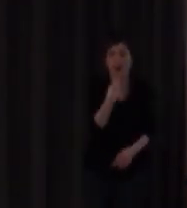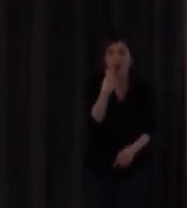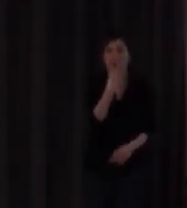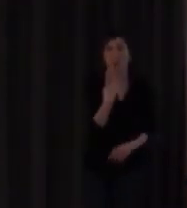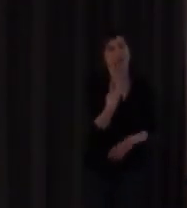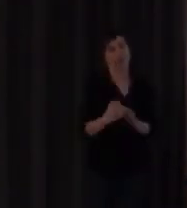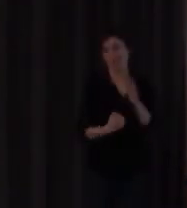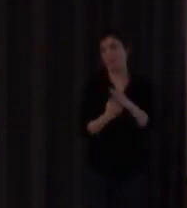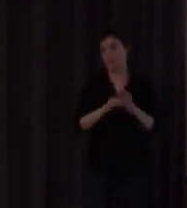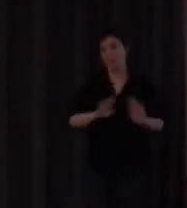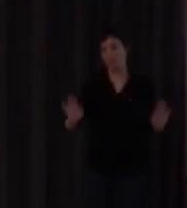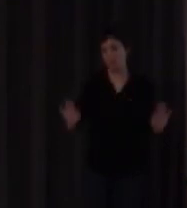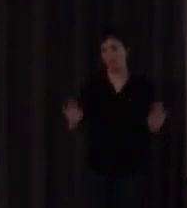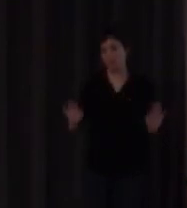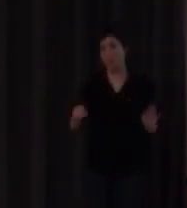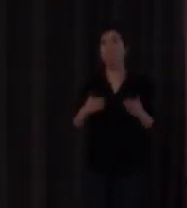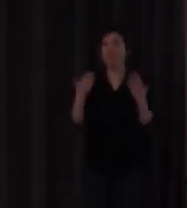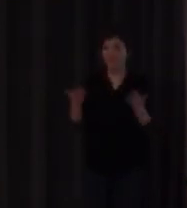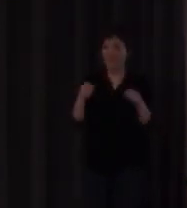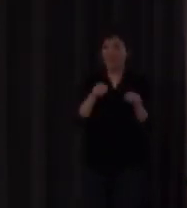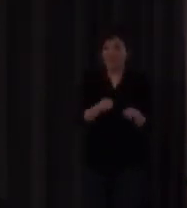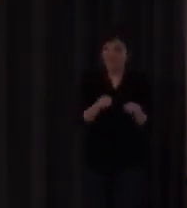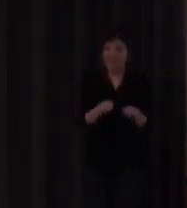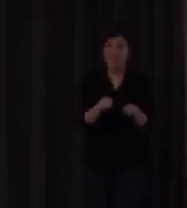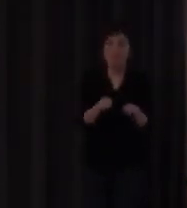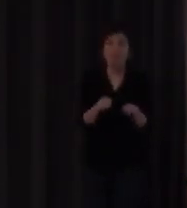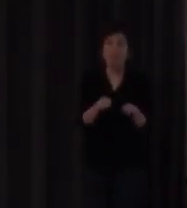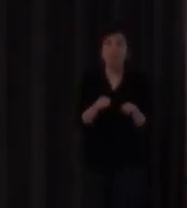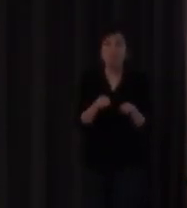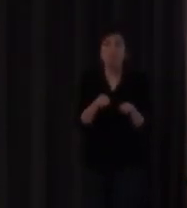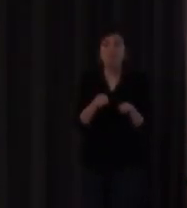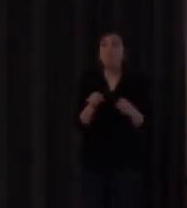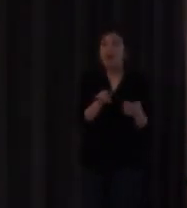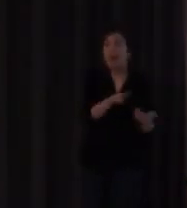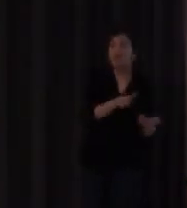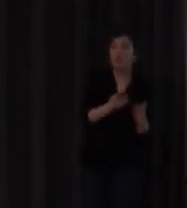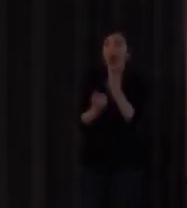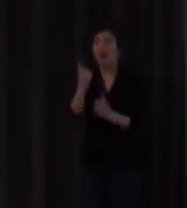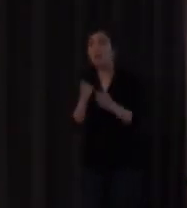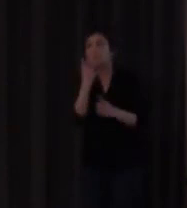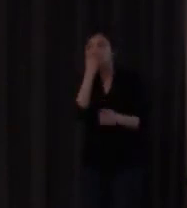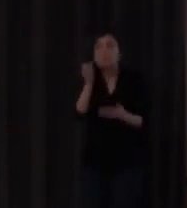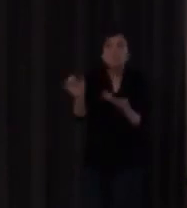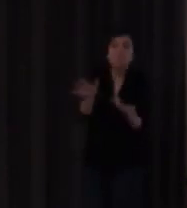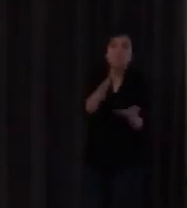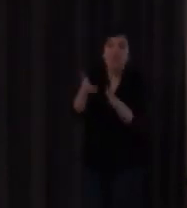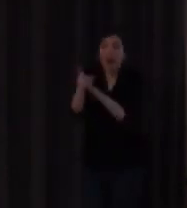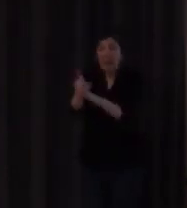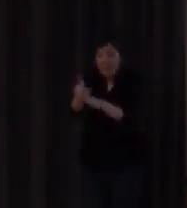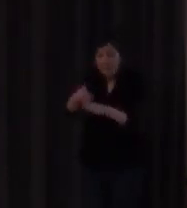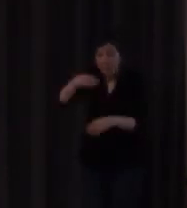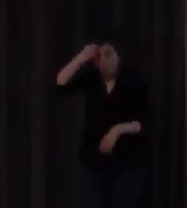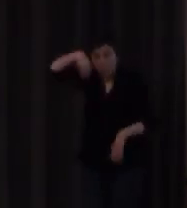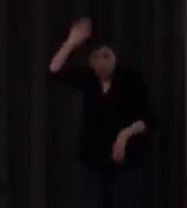es decir de ahí hay dos o tres más que medio entiende y el resto ya se las inventa es lo que